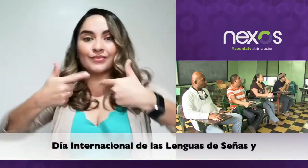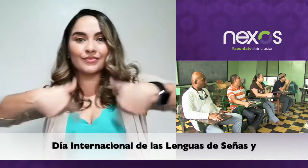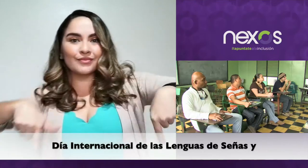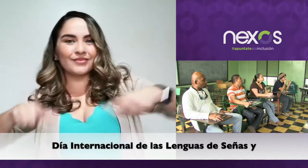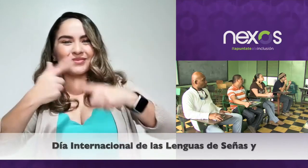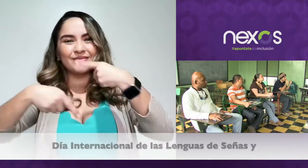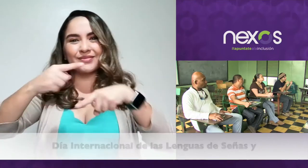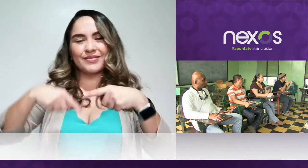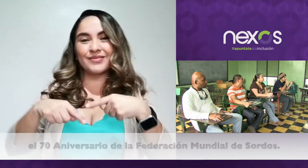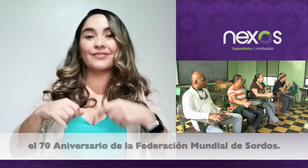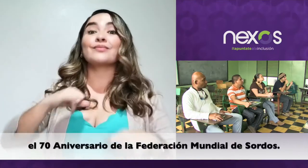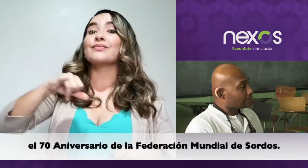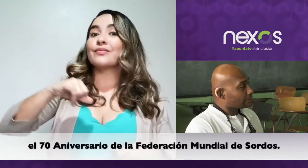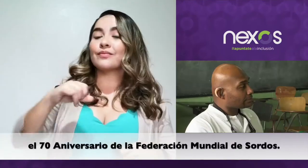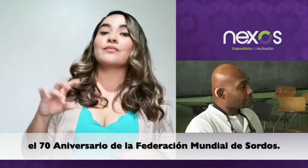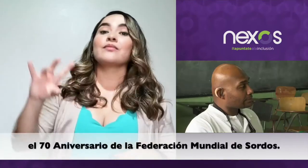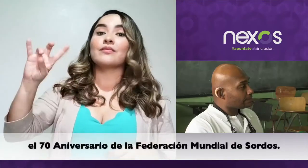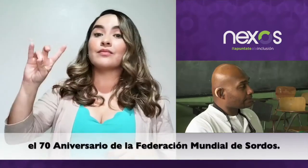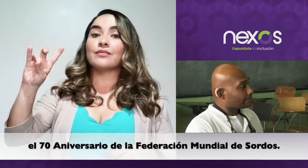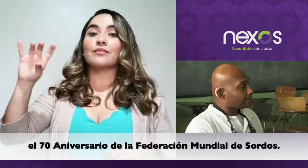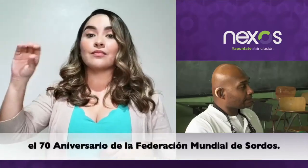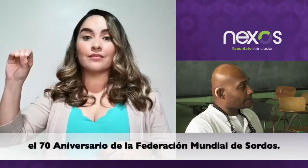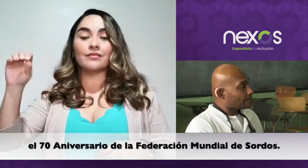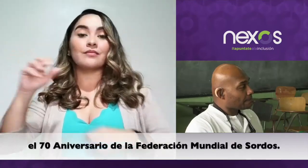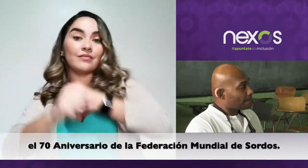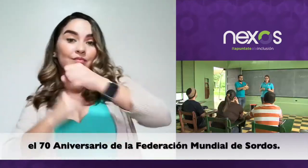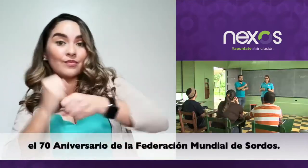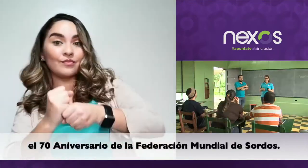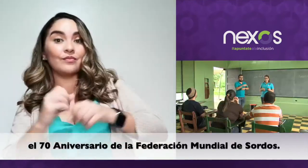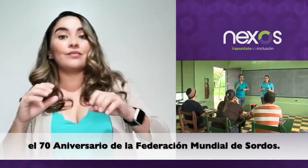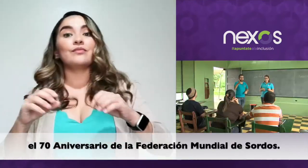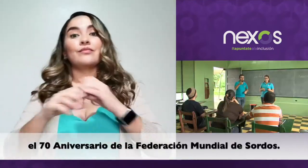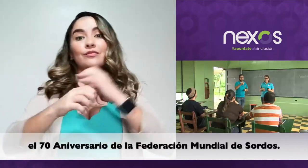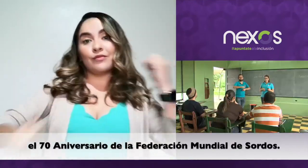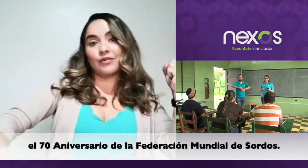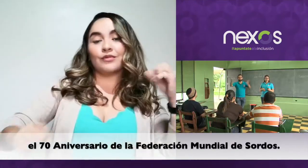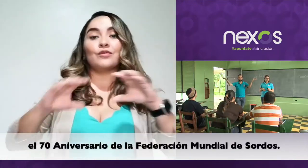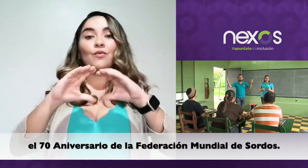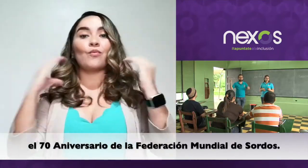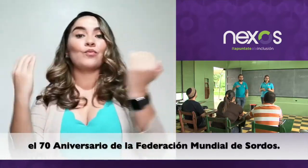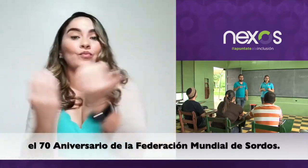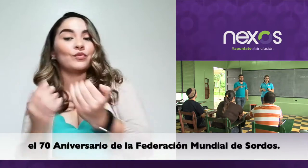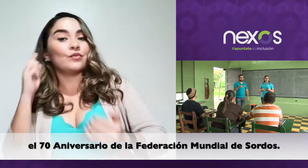Lenguas de Señas y el 70 aniversario de la Federación Mundial de Sordos.